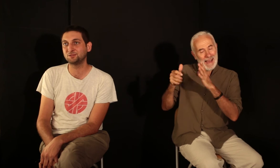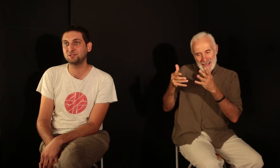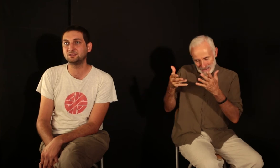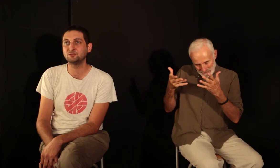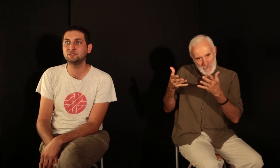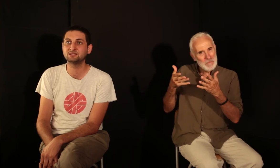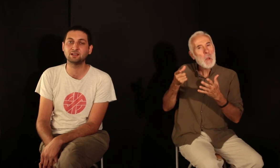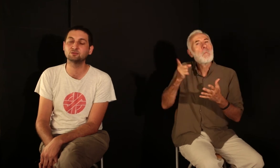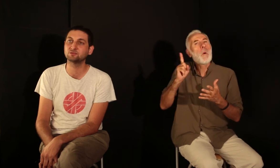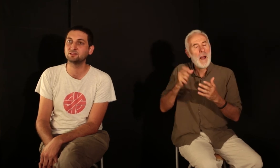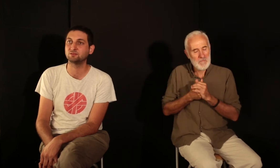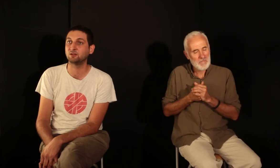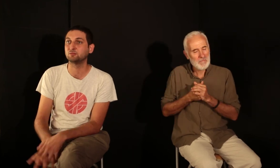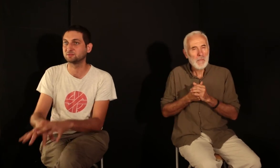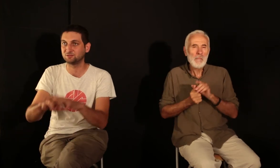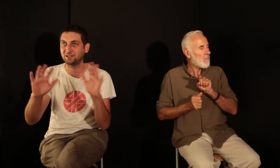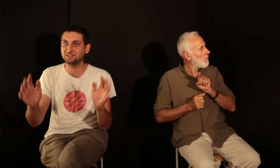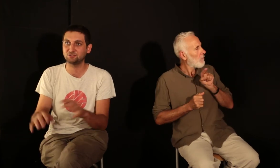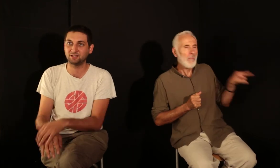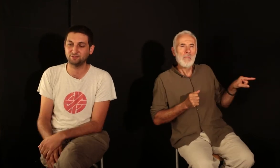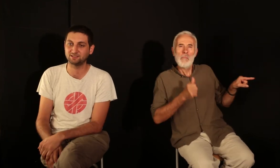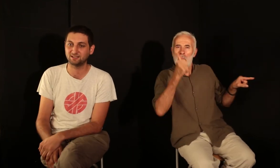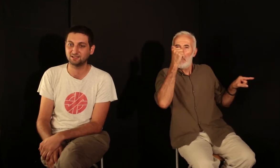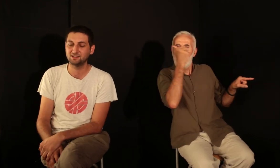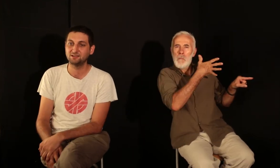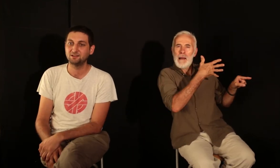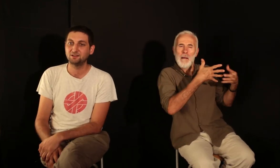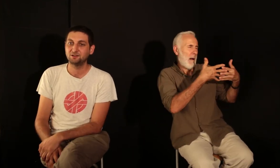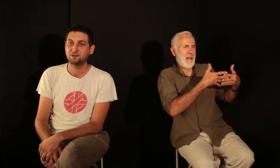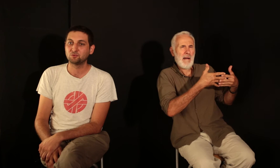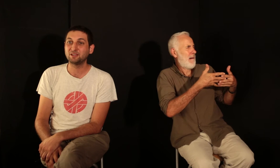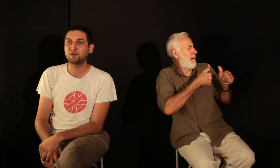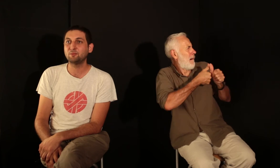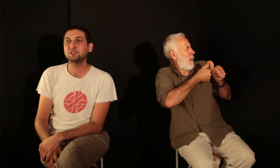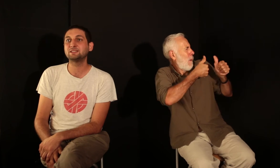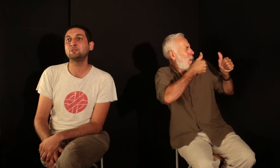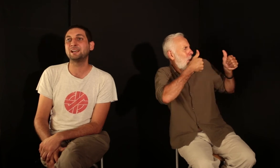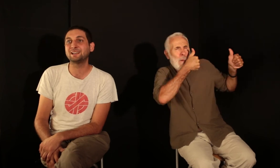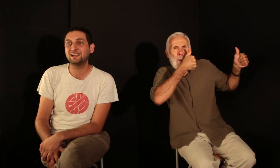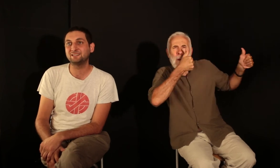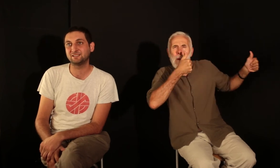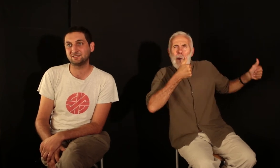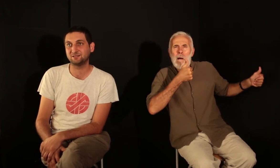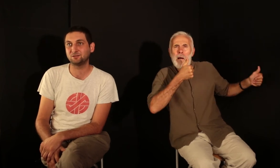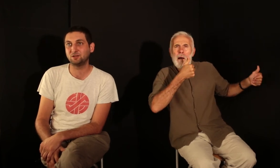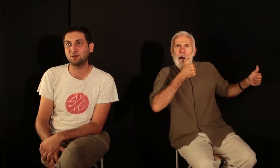que les États-Unis, c'est un autre continent. Non, c'est une réalité géographique, certes. On est vraiment très éloigné de la réalité de là-bas.